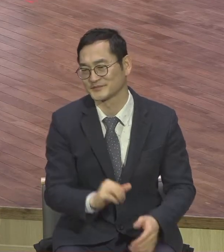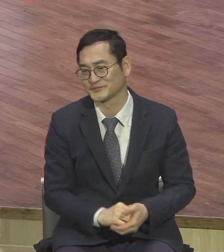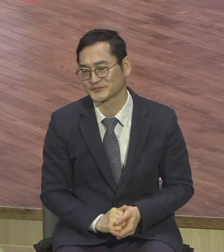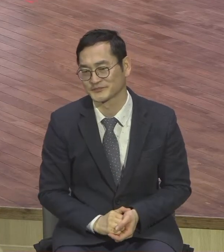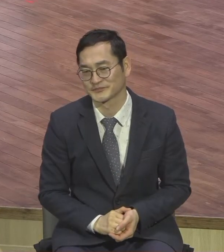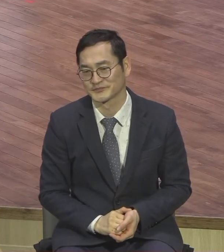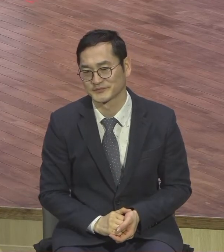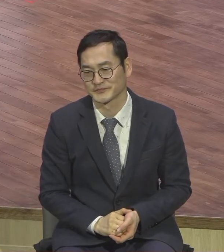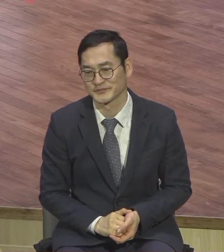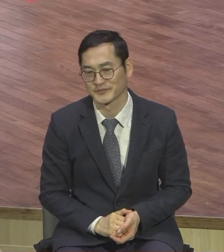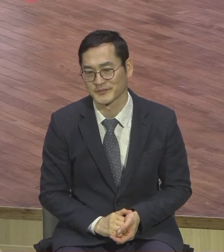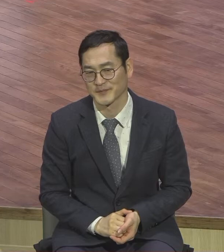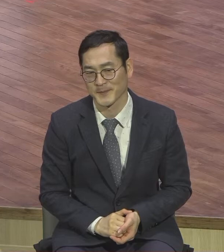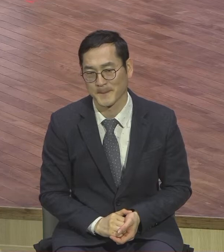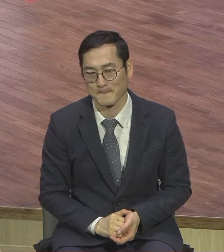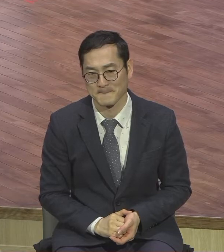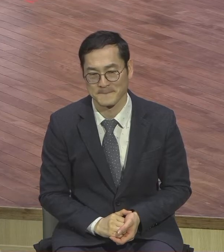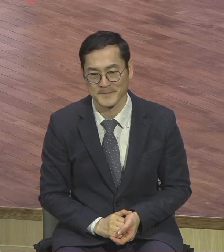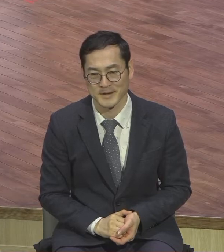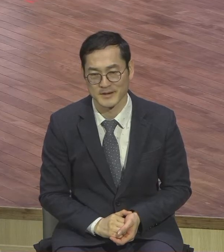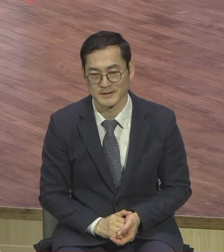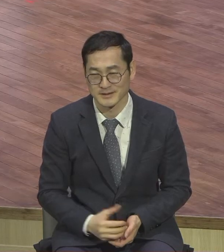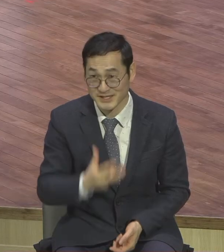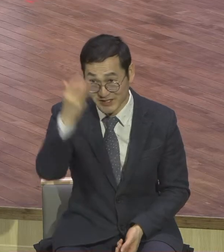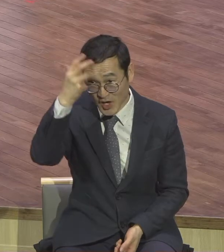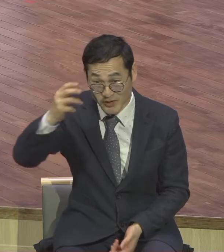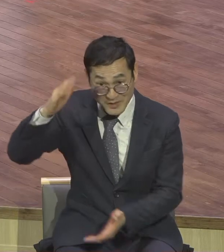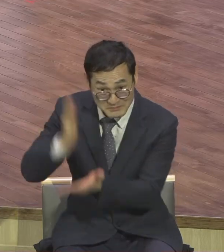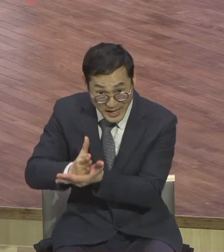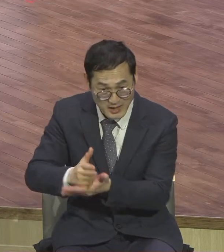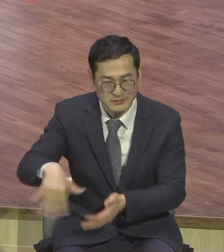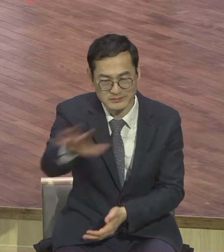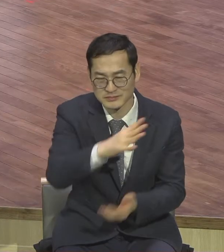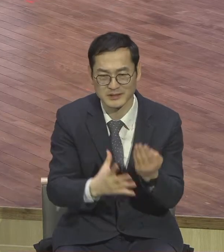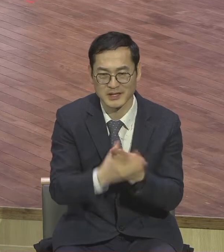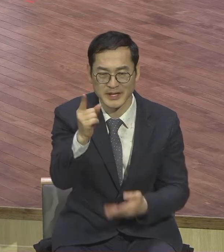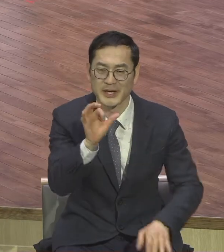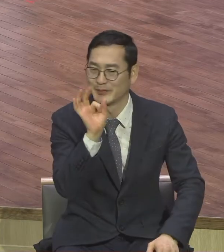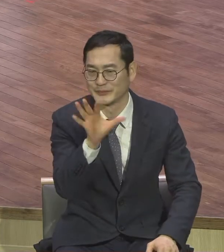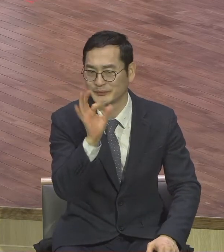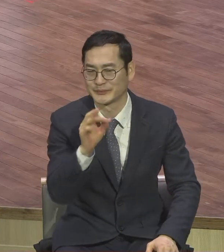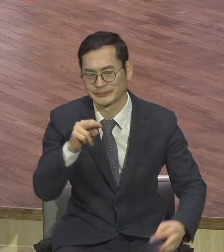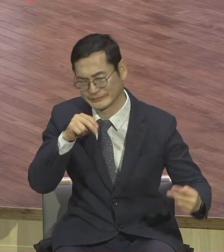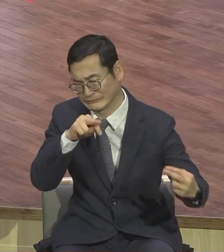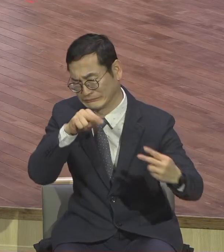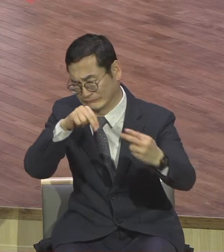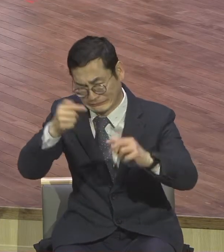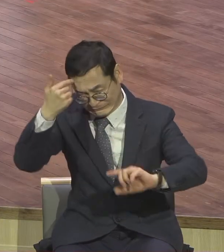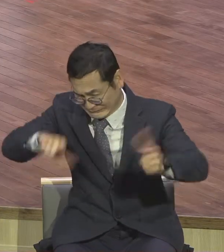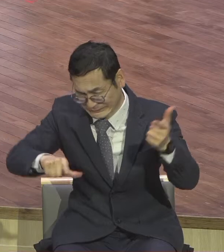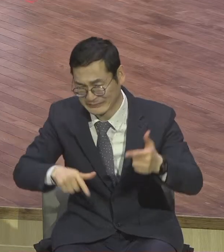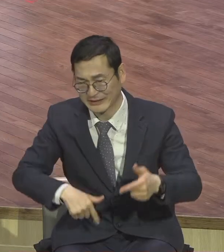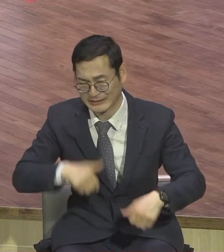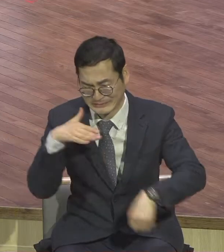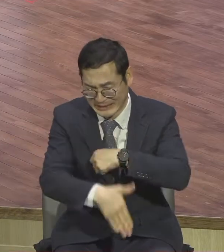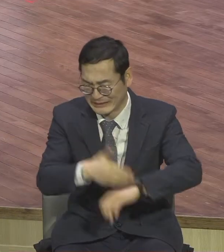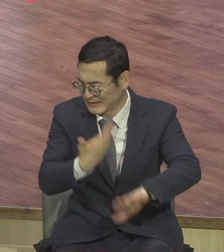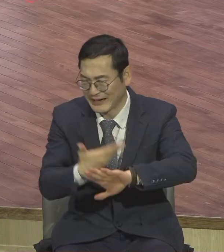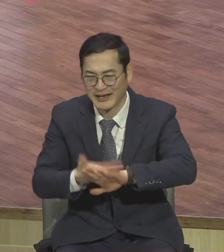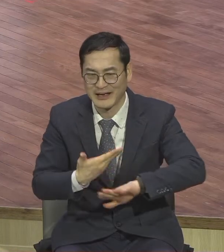하나예요 전부 다 표현이 다르고 문화가 다르고 언어가 다르고 감정이 다르고 사상이 다르고 체질이 다 달라요 다